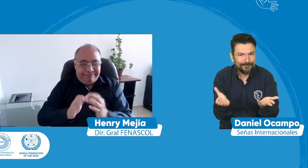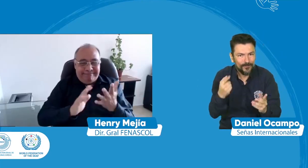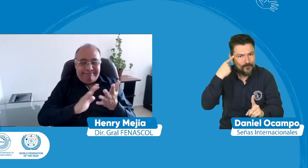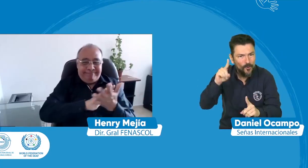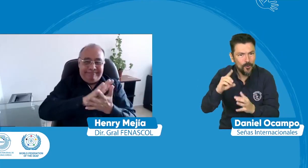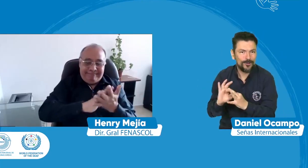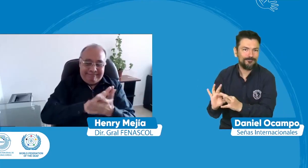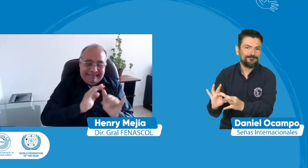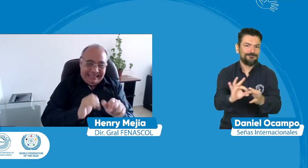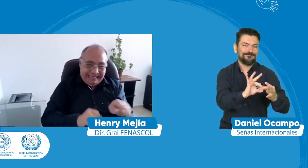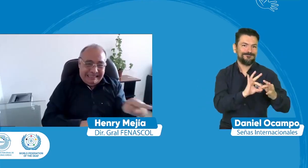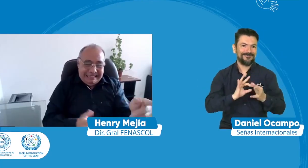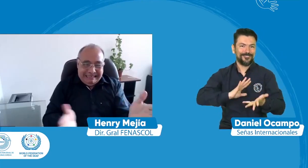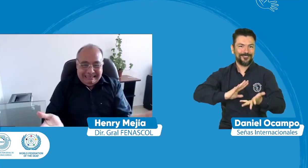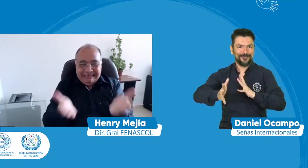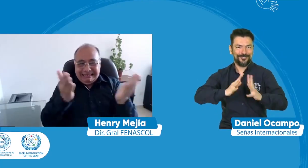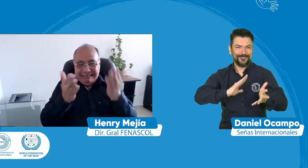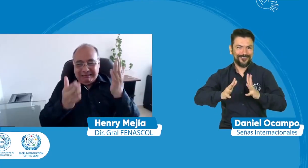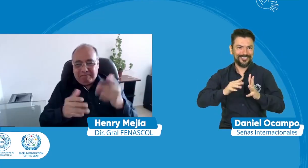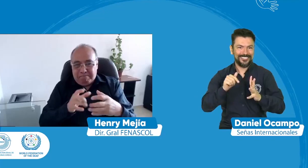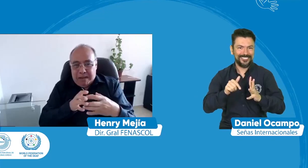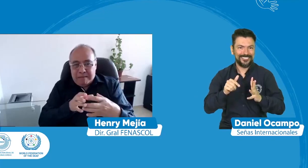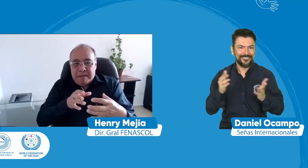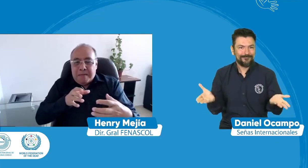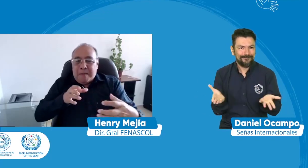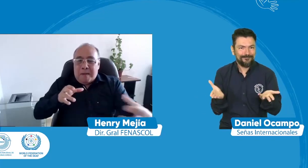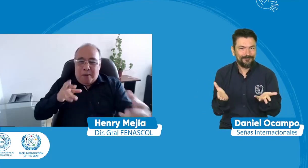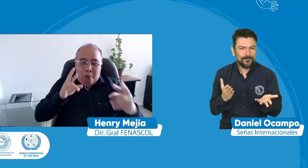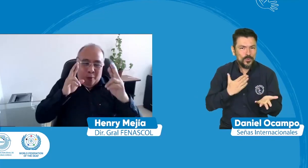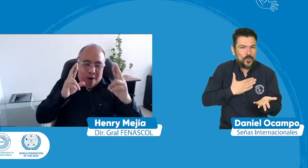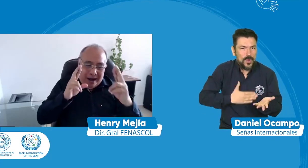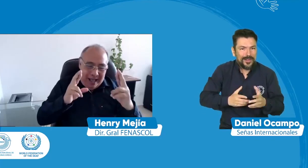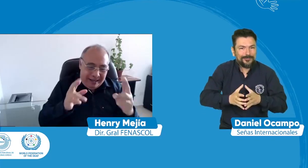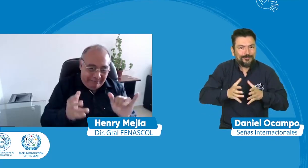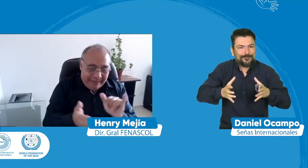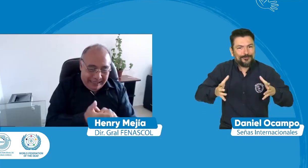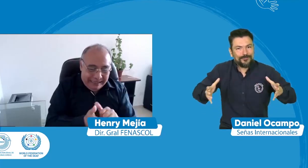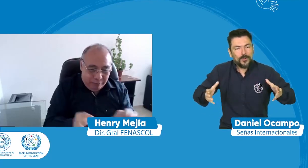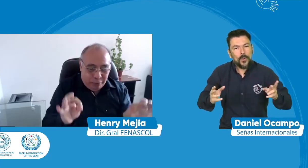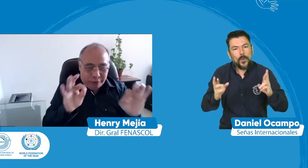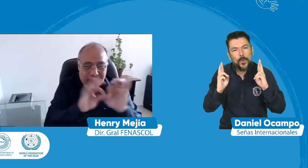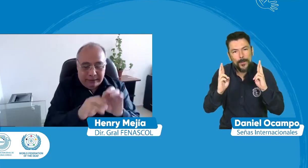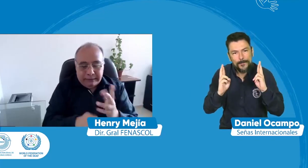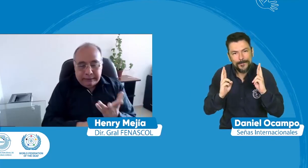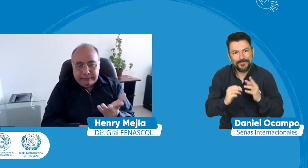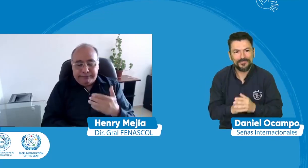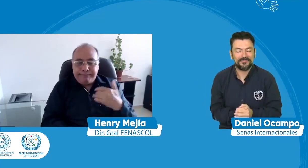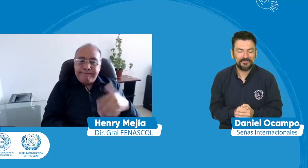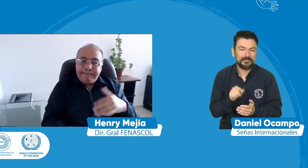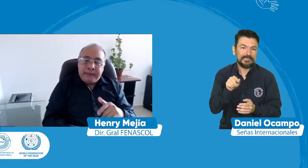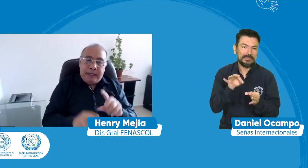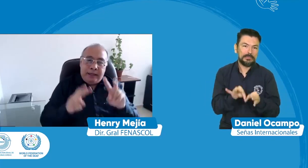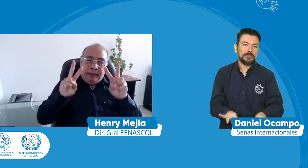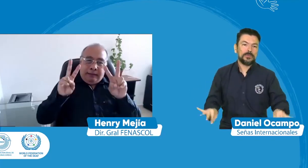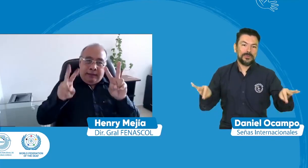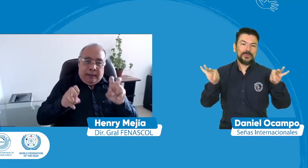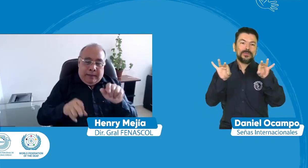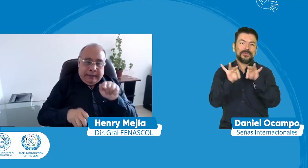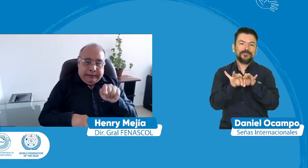hacer esta frase la lengua de señas nos une para que cada vez más tengamos pues esta participación que es de gran importancia